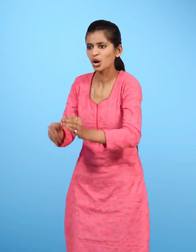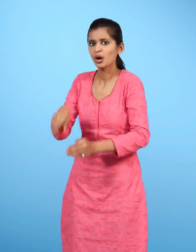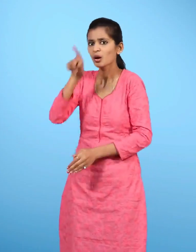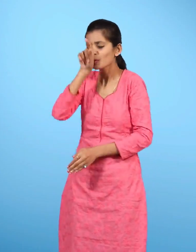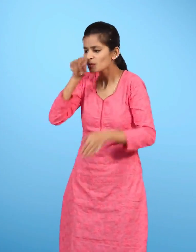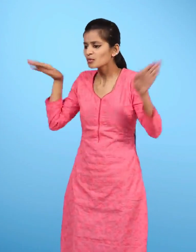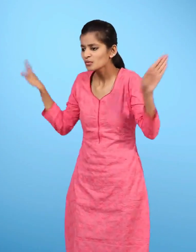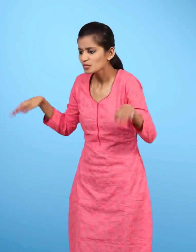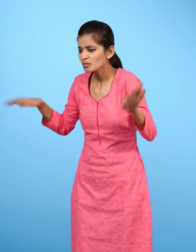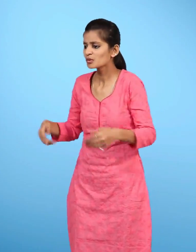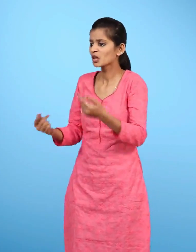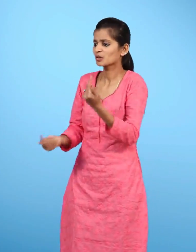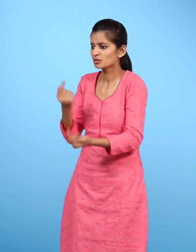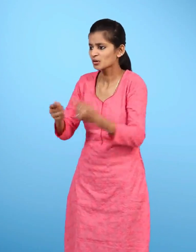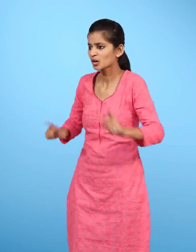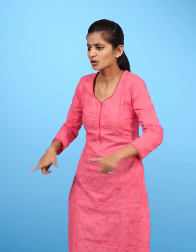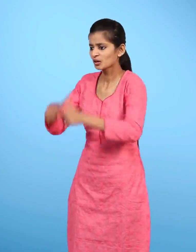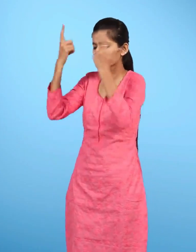पक्षियों को बाग में आने से रोका क्यों नहीं